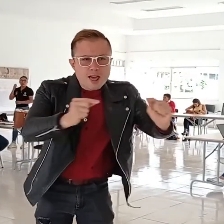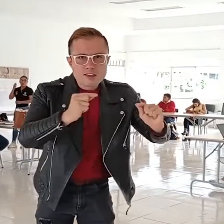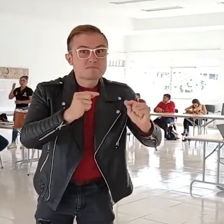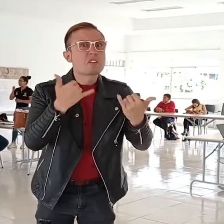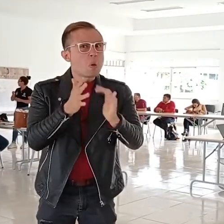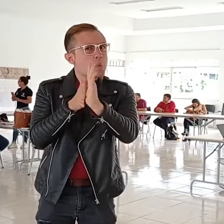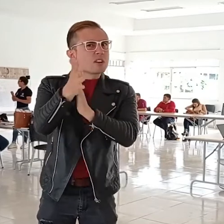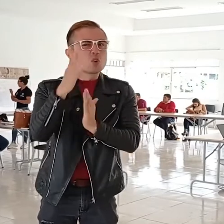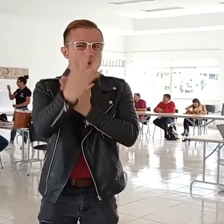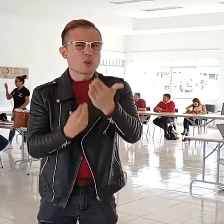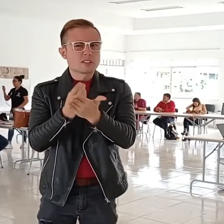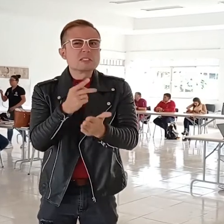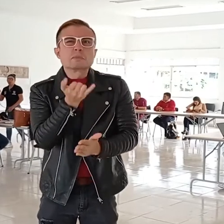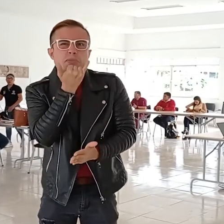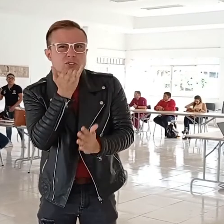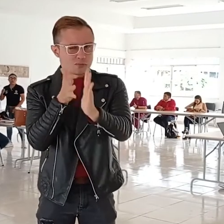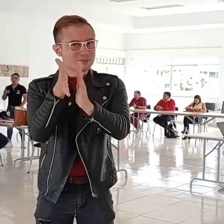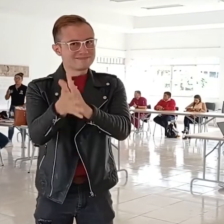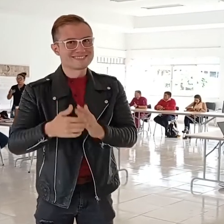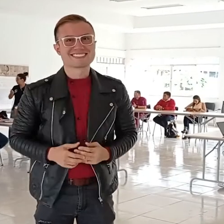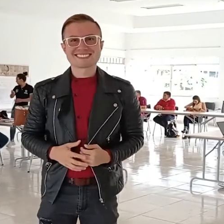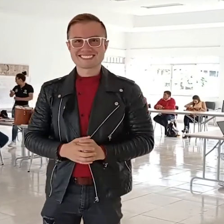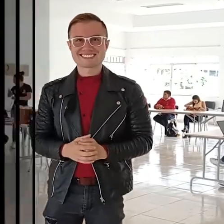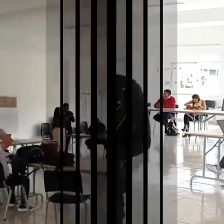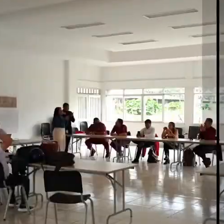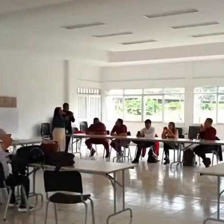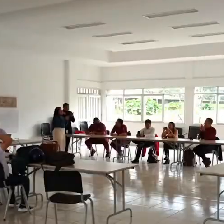sorda tengamos un acceso efectivo. Ya les informaremos los resultados.